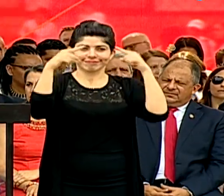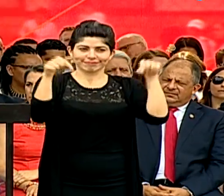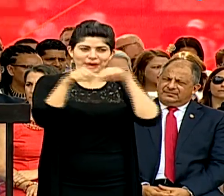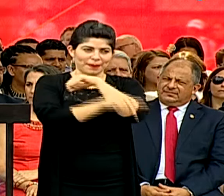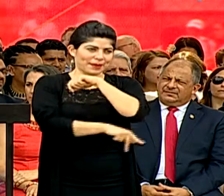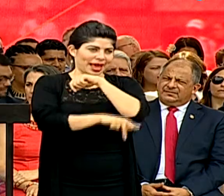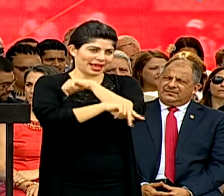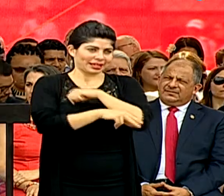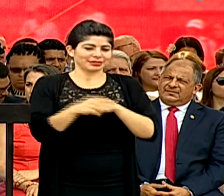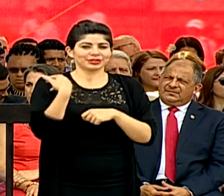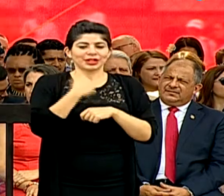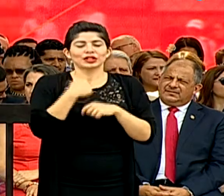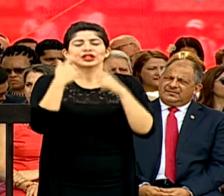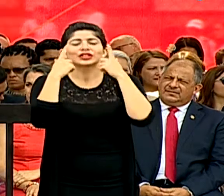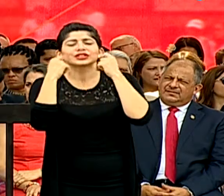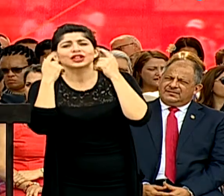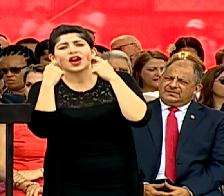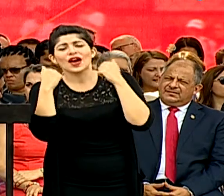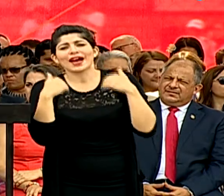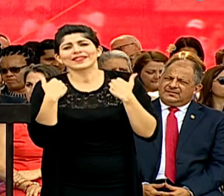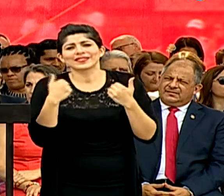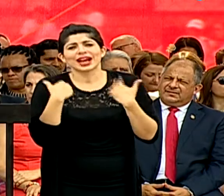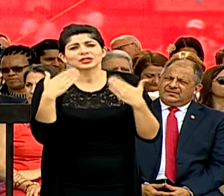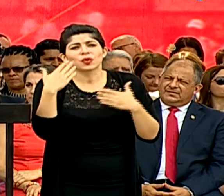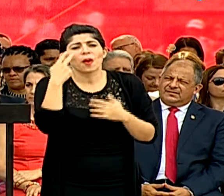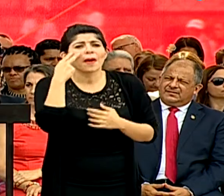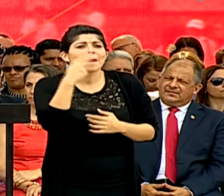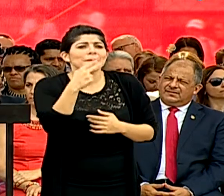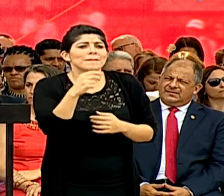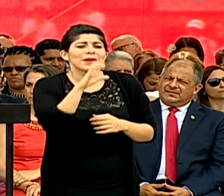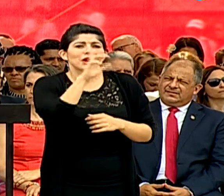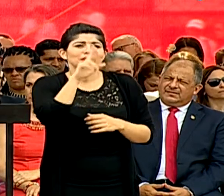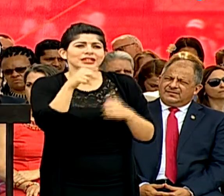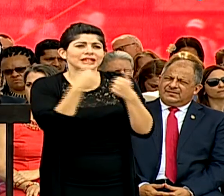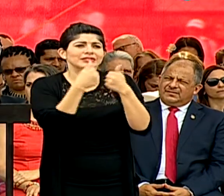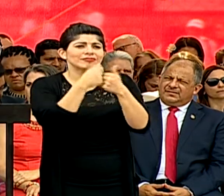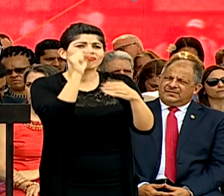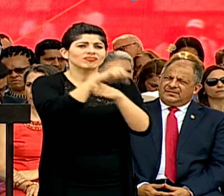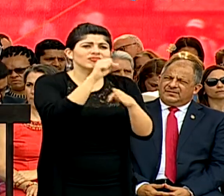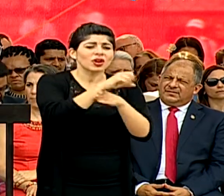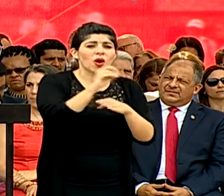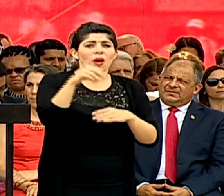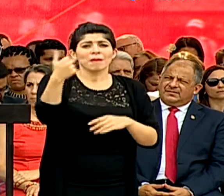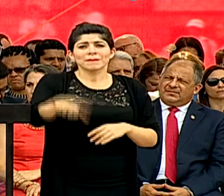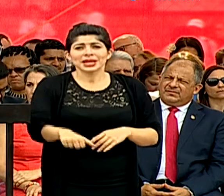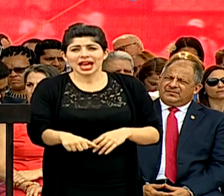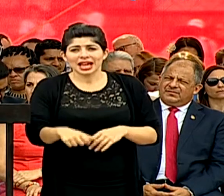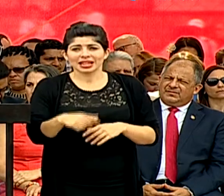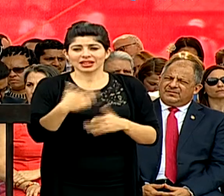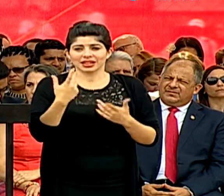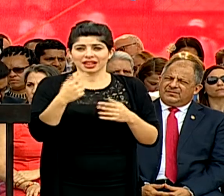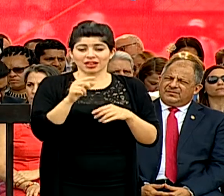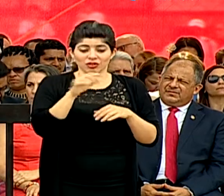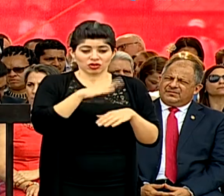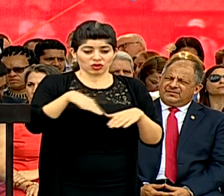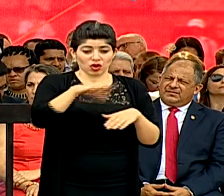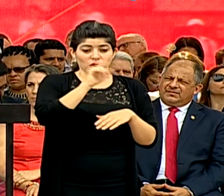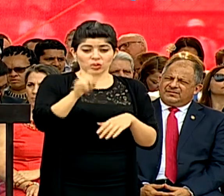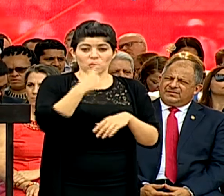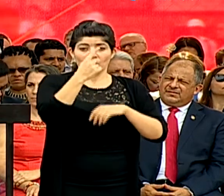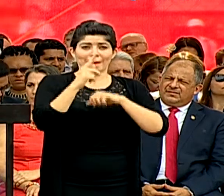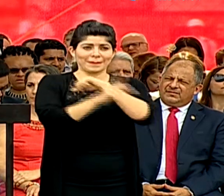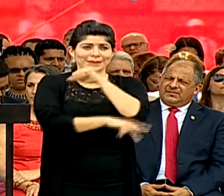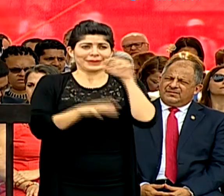país. Nosotros lloramos de alegría al ver cómo la sele gana, cómo pierde. Y formando un solo país,